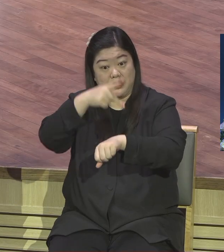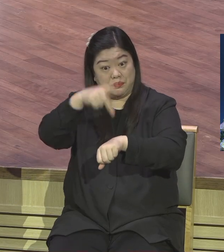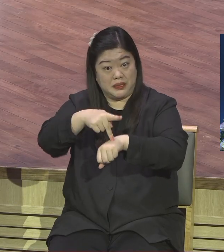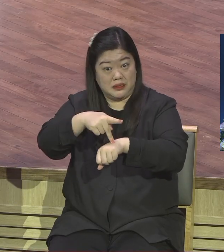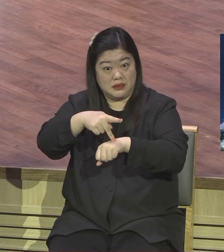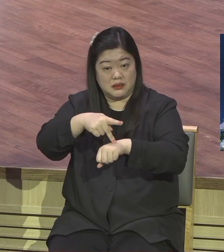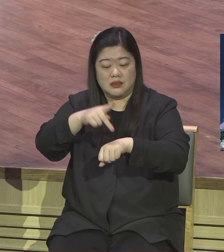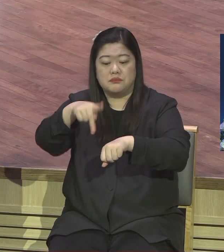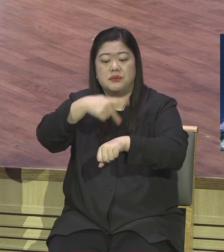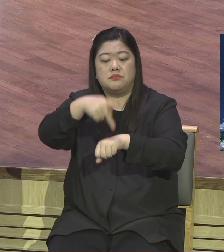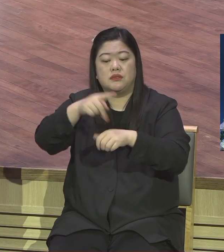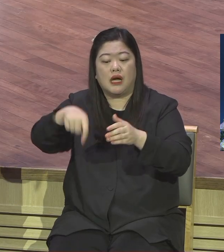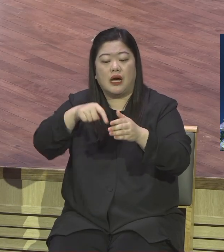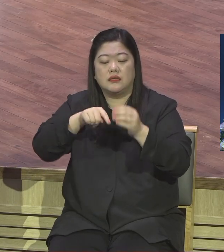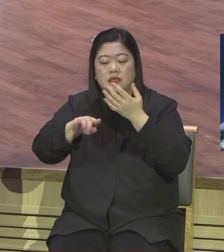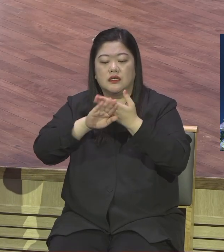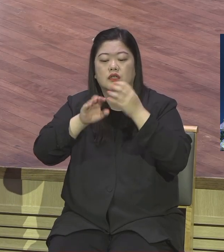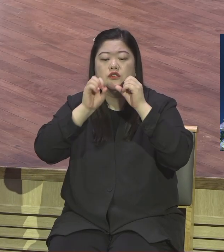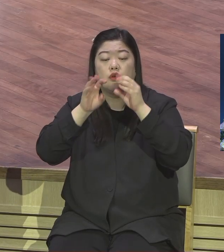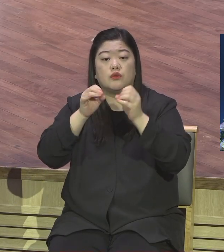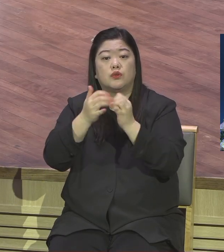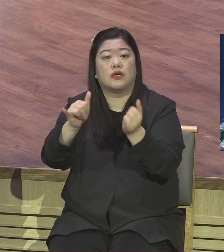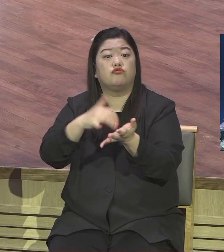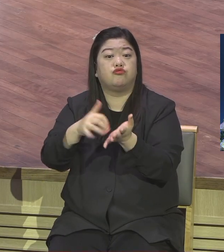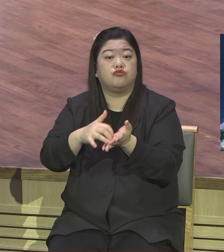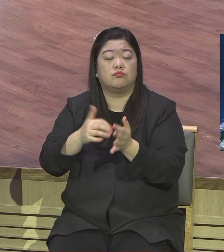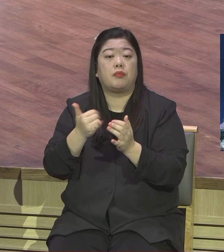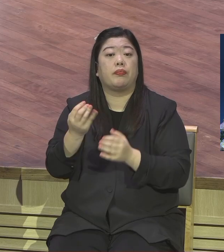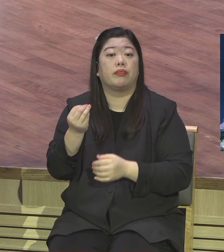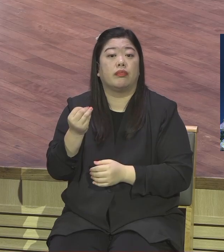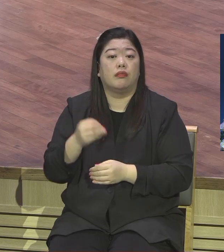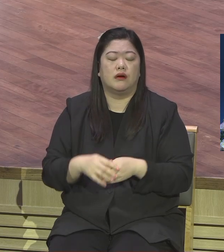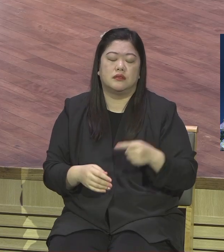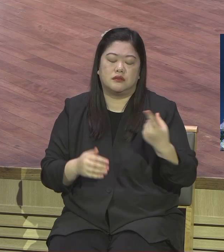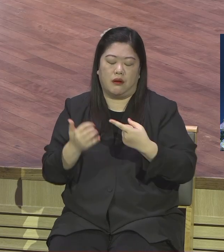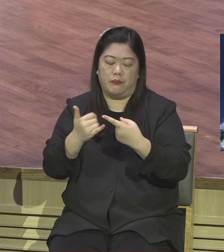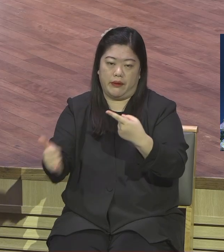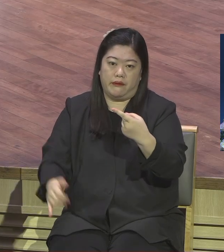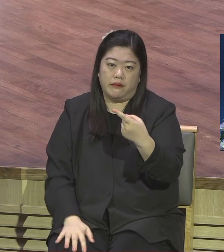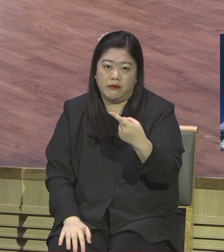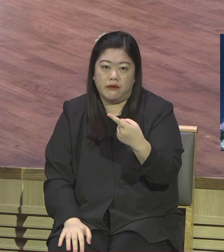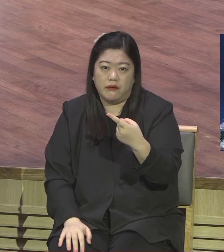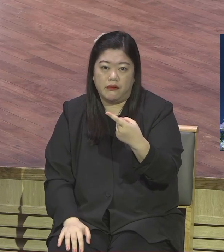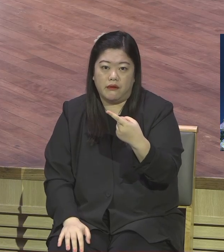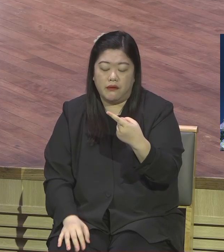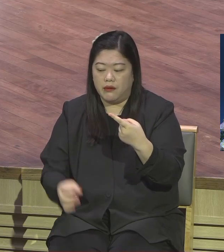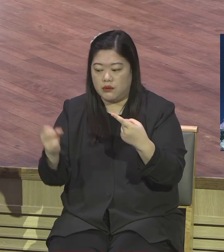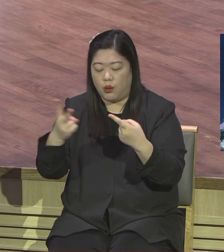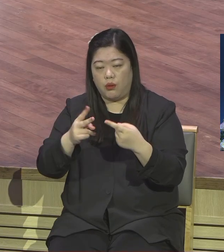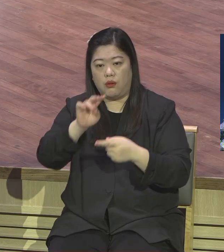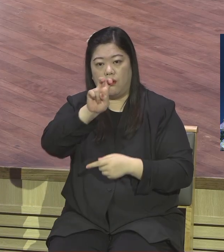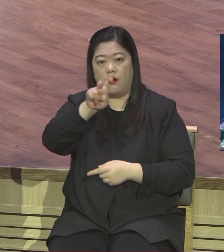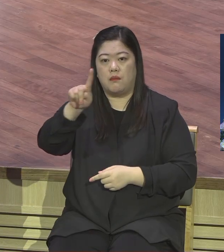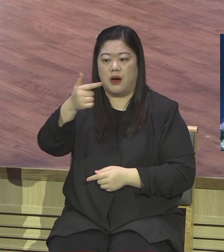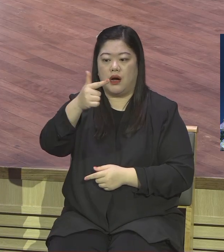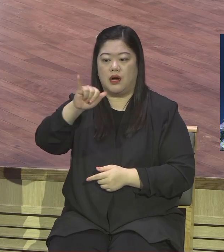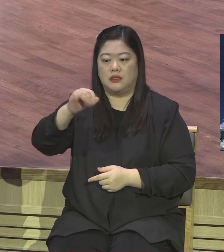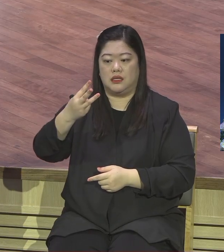있었어요. 그것도 마닐라 중심 제가 모지는 가지도 안 해. 마닐라 중심은 내 동기도 거기까지 있었어요. 그러니까 하도 서로